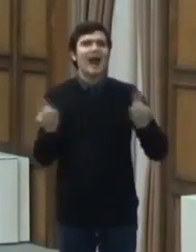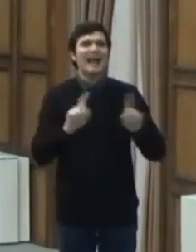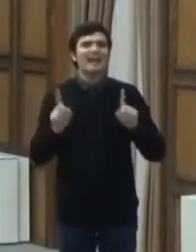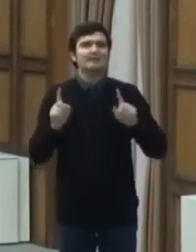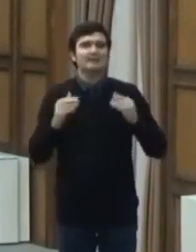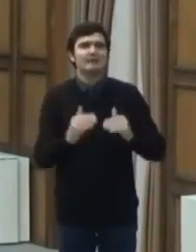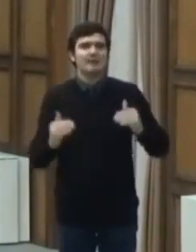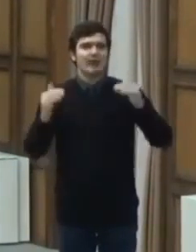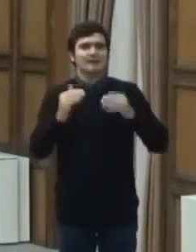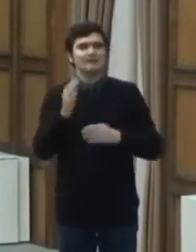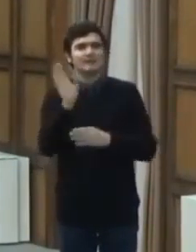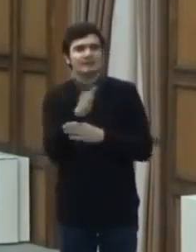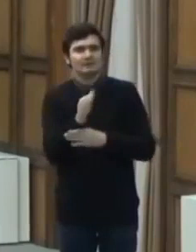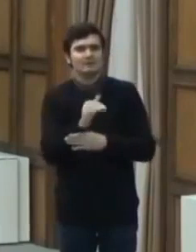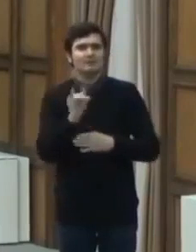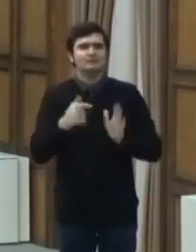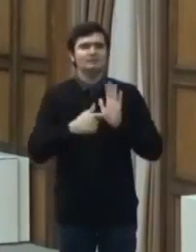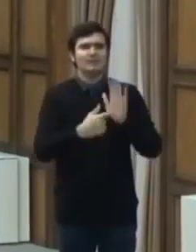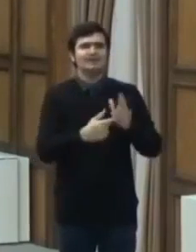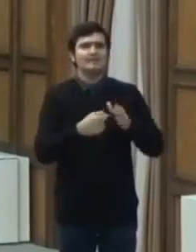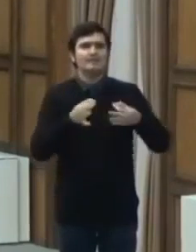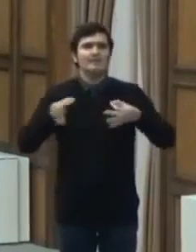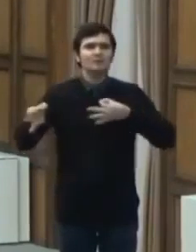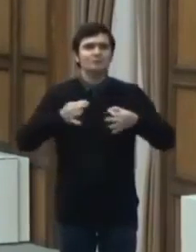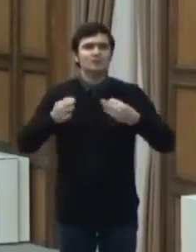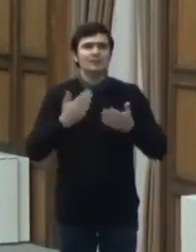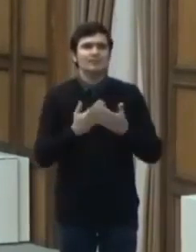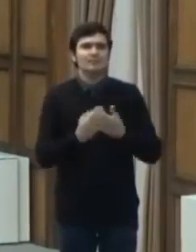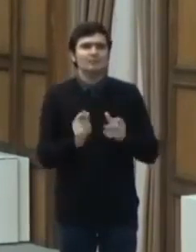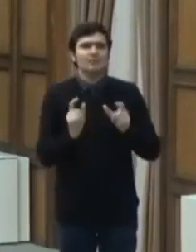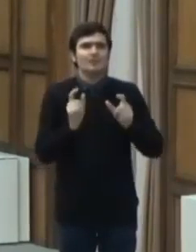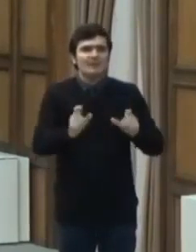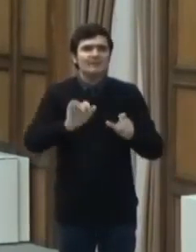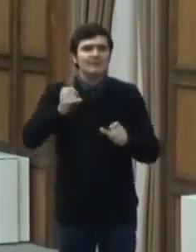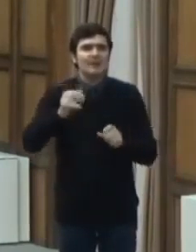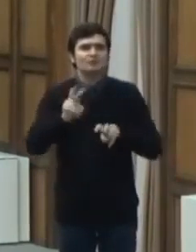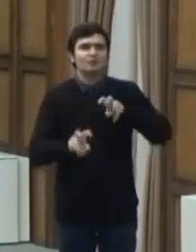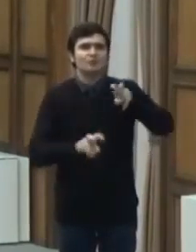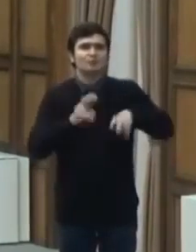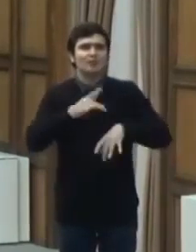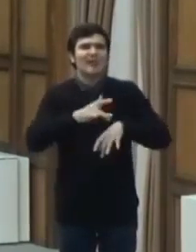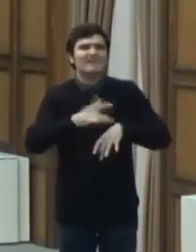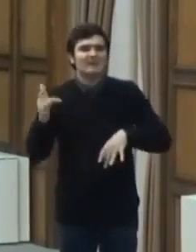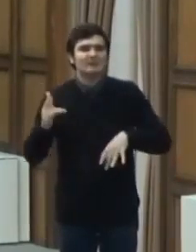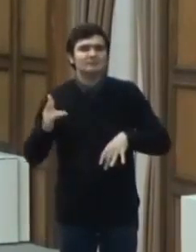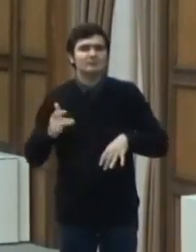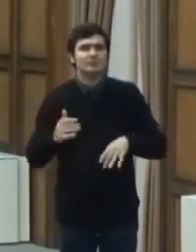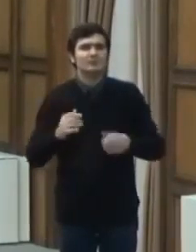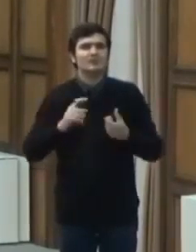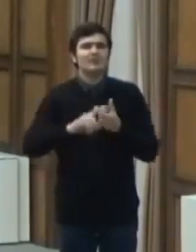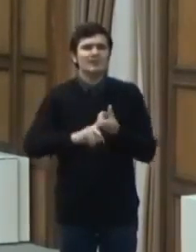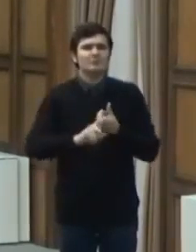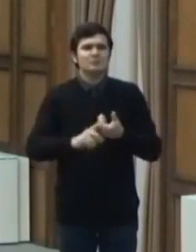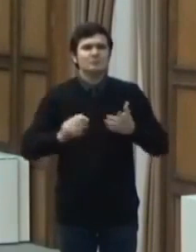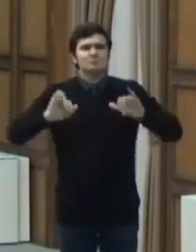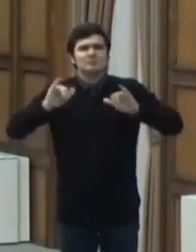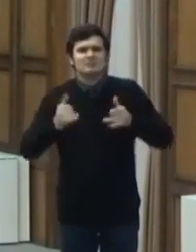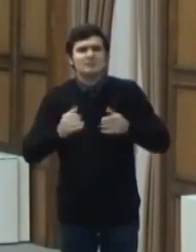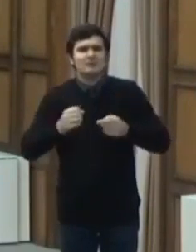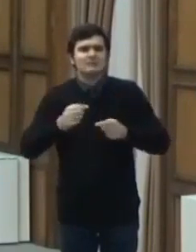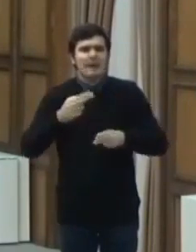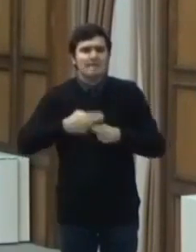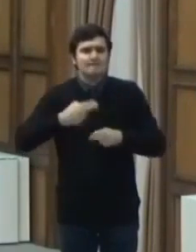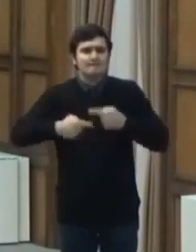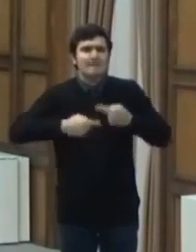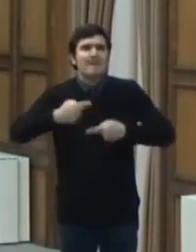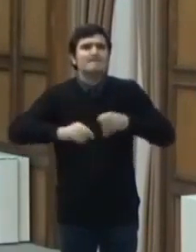și a măsurilor de prevenire și control a infecțiilor în contextul situației epidemiologice generate